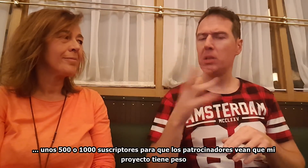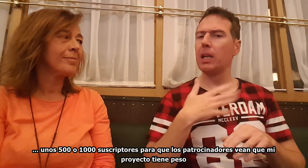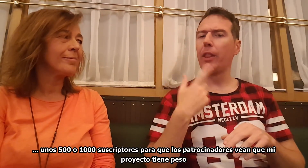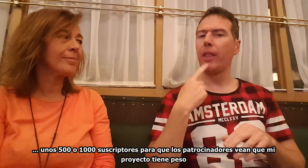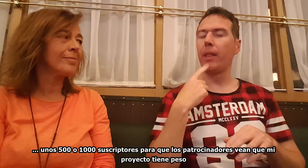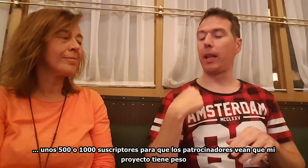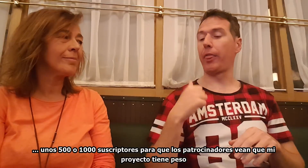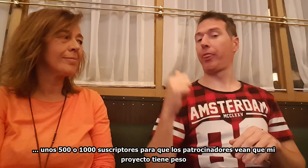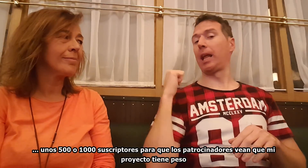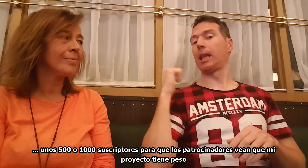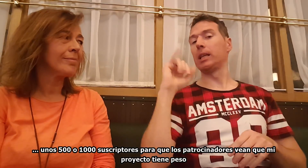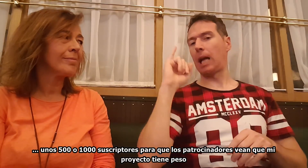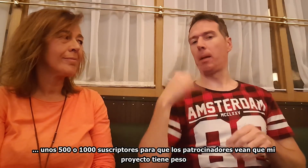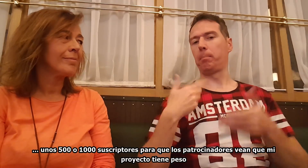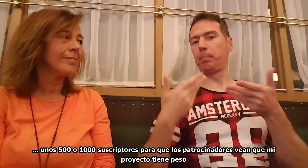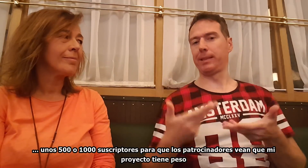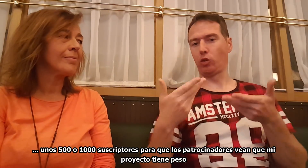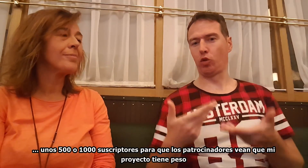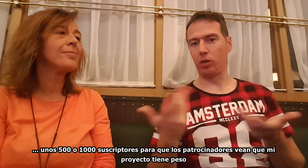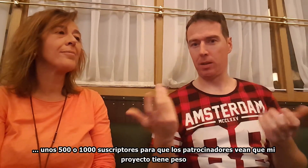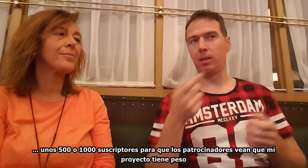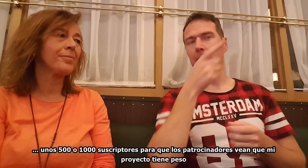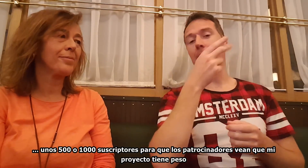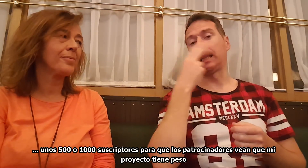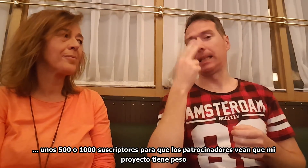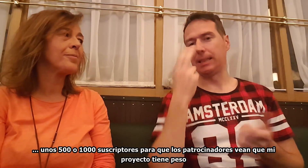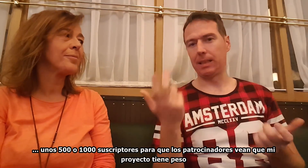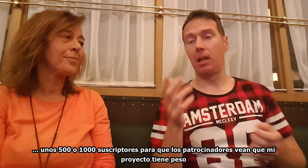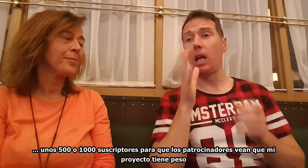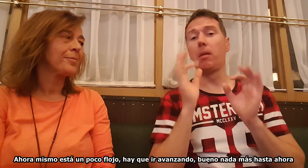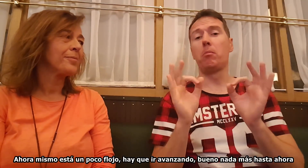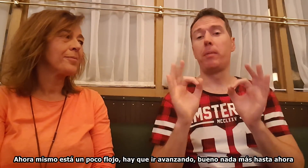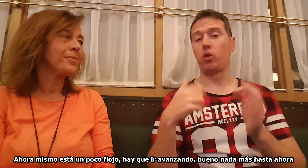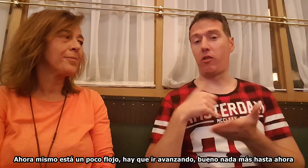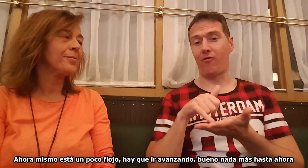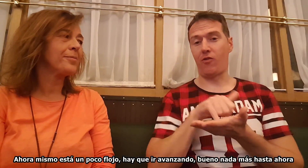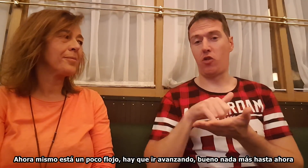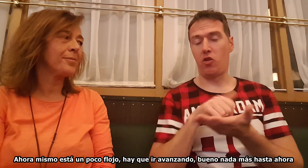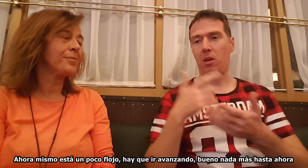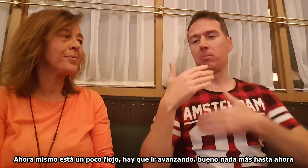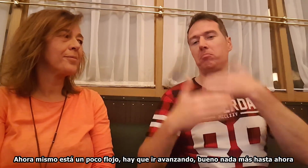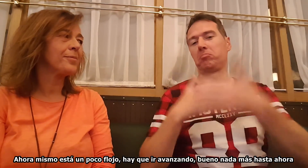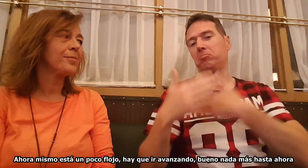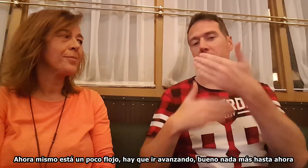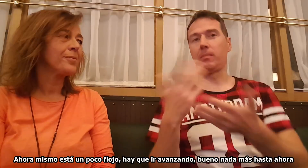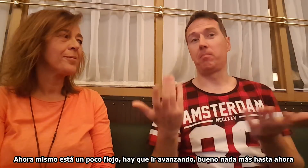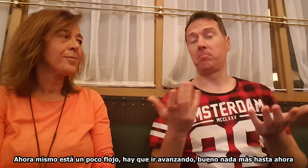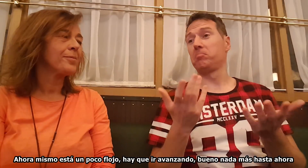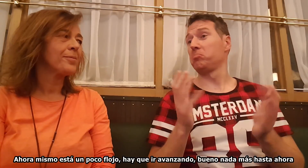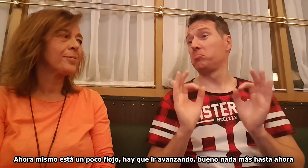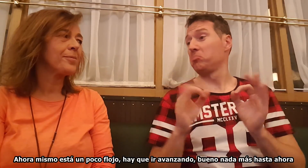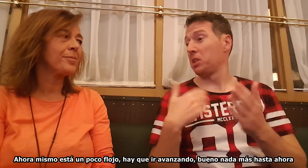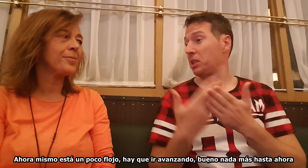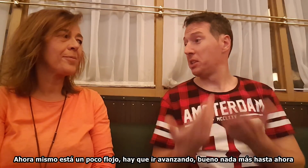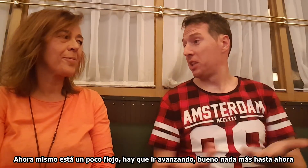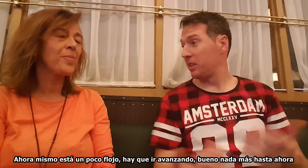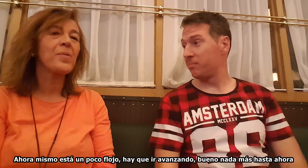patrocinadores vean que mi proyecto tiene peso. Ahora mismo está un poco flojo. Hay que ir avanzando. Pero bueno, nada más.